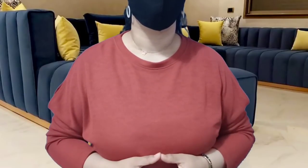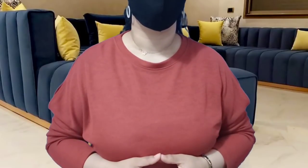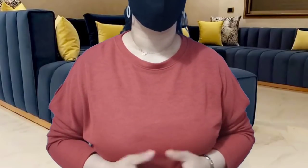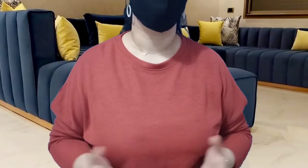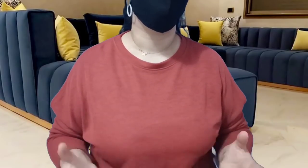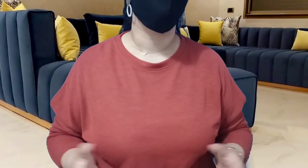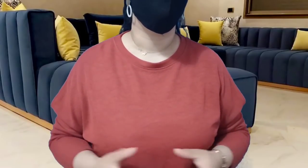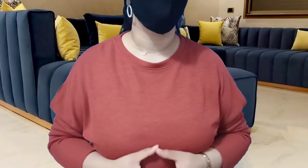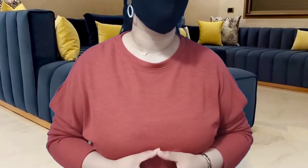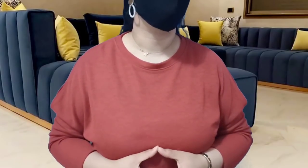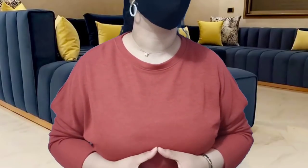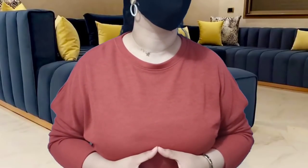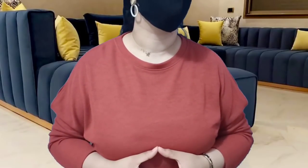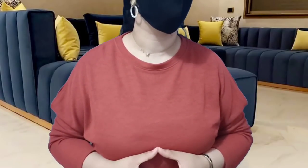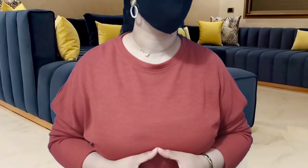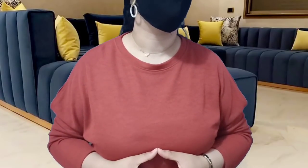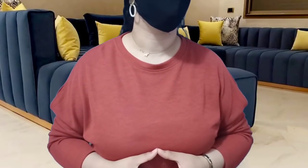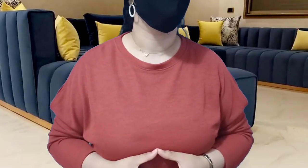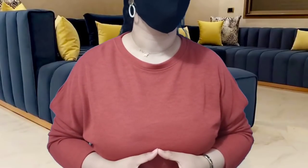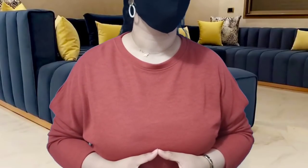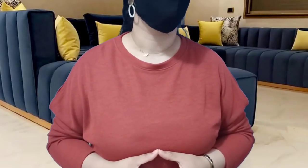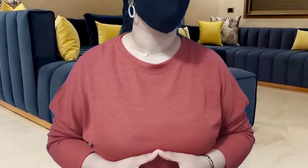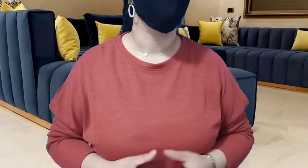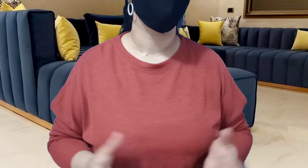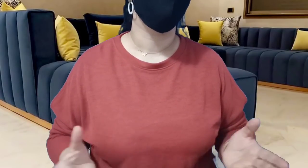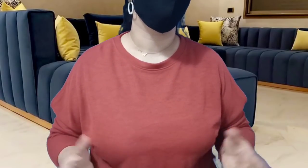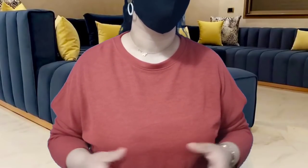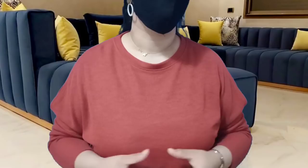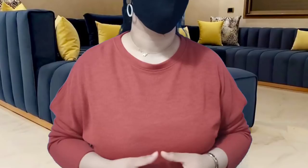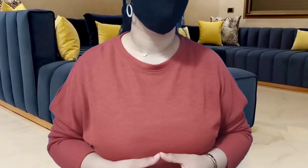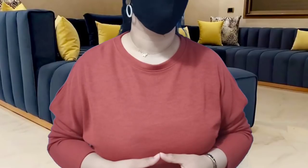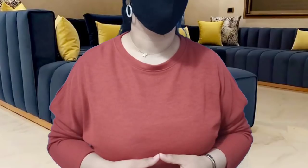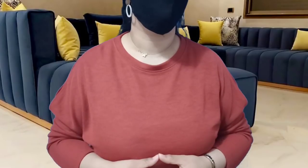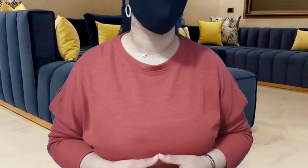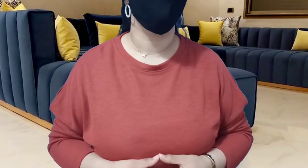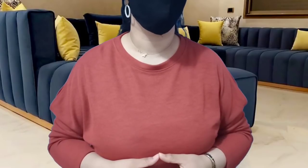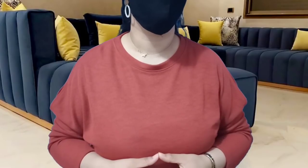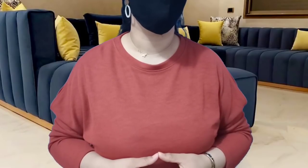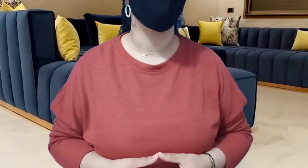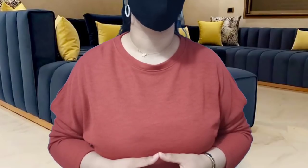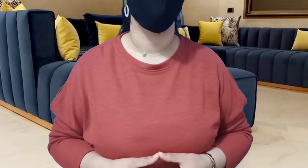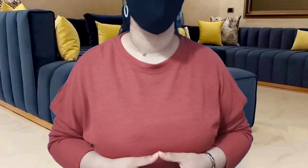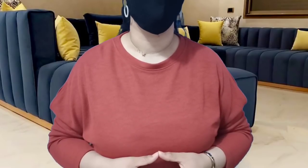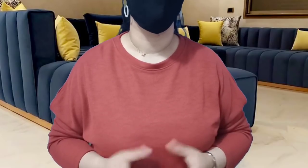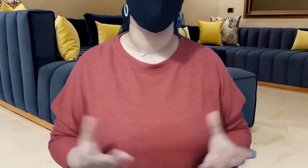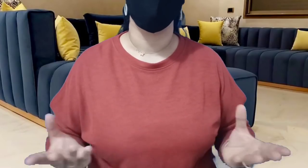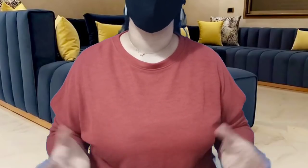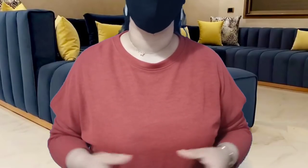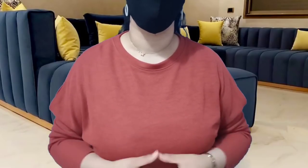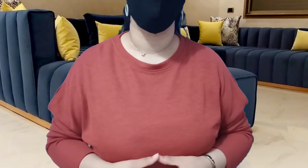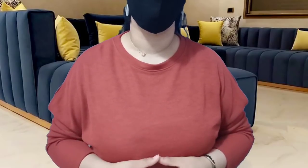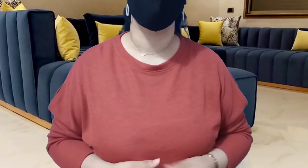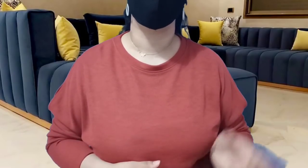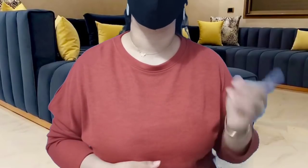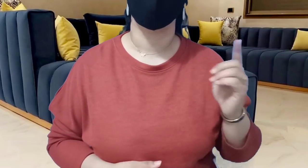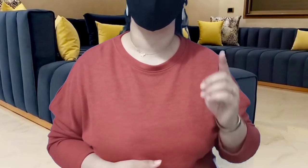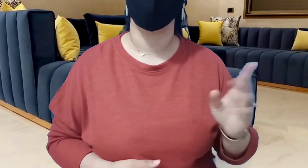صراحة اخوتي ساميرا فاشتفقت معاها درستارو على طلق اتفاقي درت غلط كبير